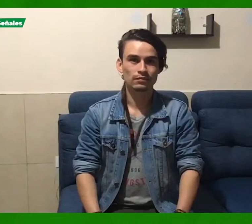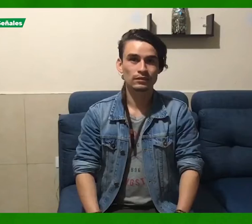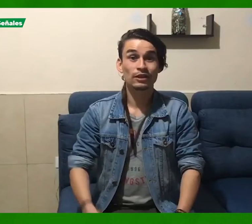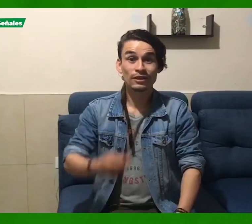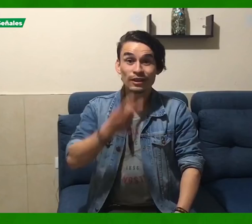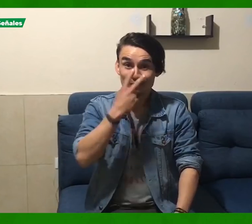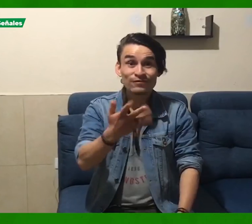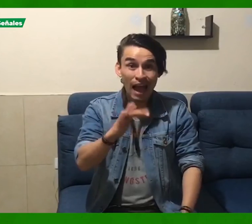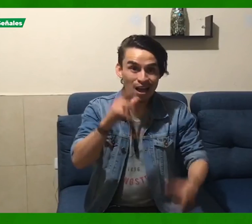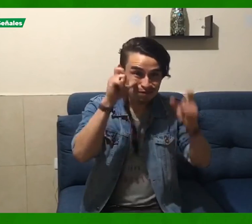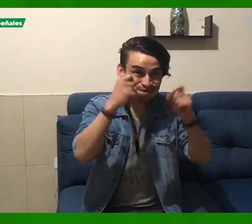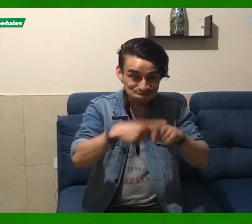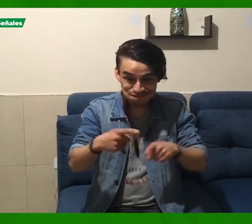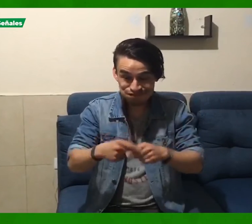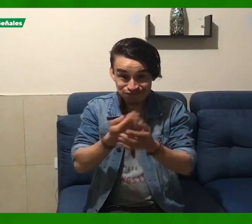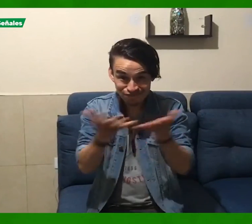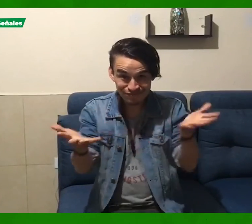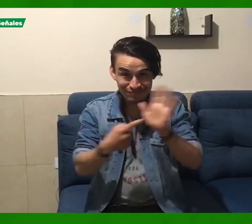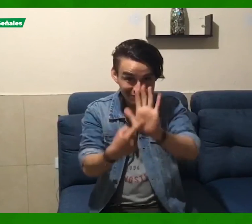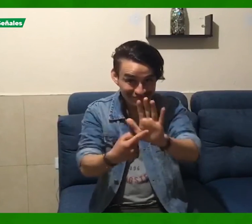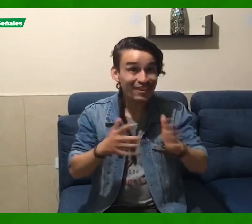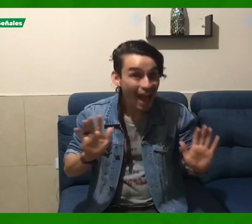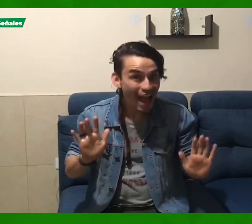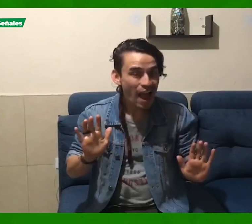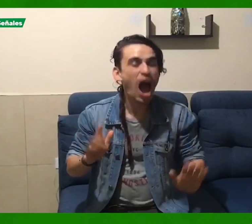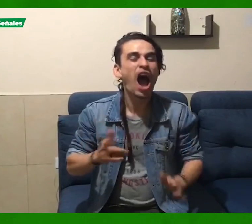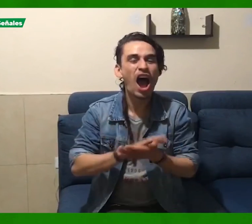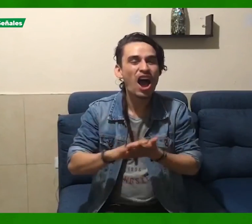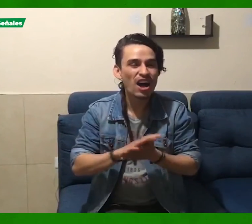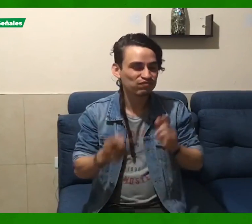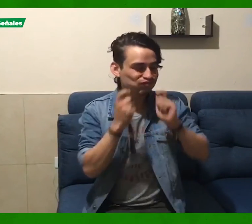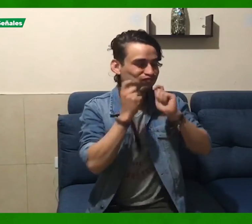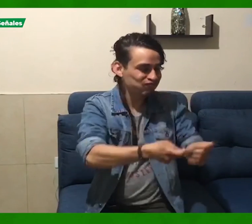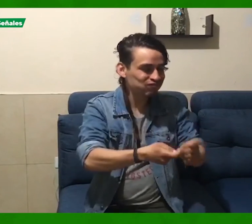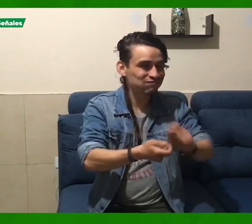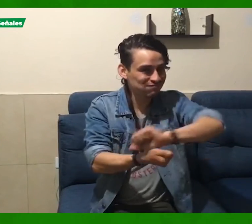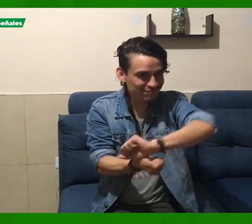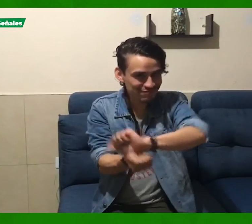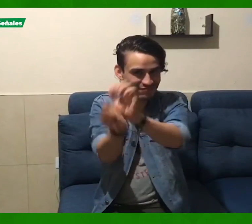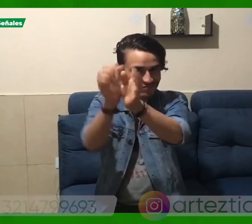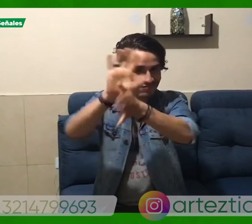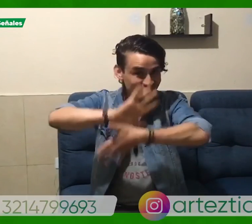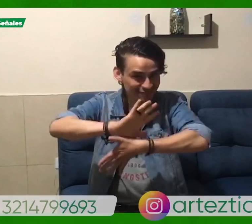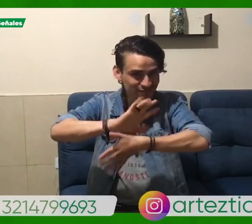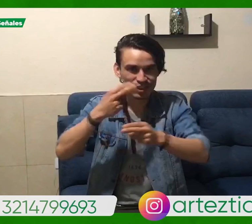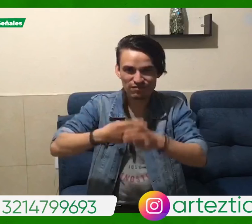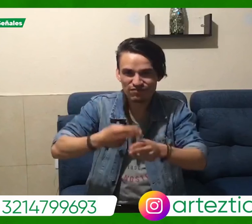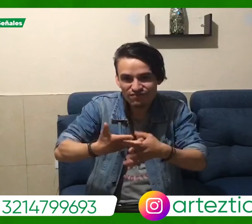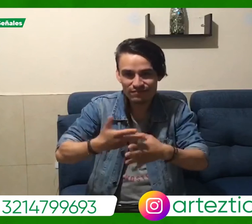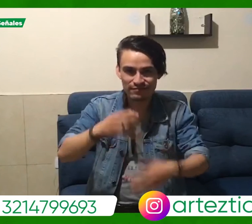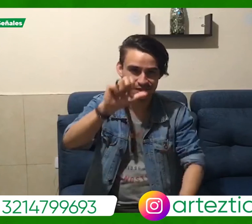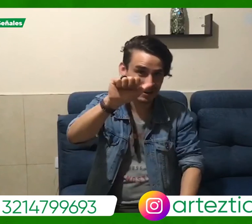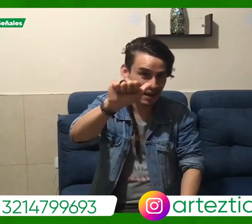Ya pudieron ver todas las fotos de lo que yo hago. Mi emprendimiento tiene esta seña y su nombre es